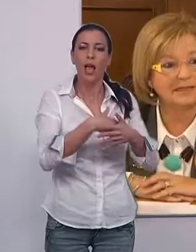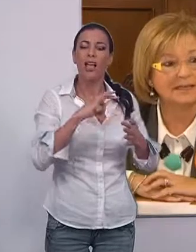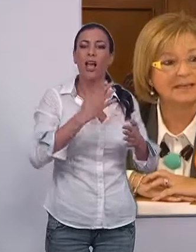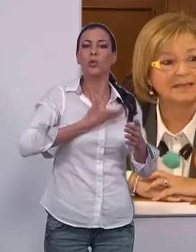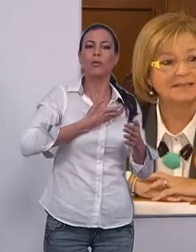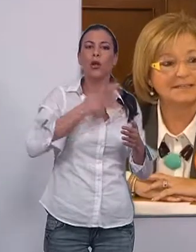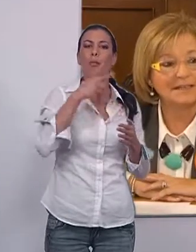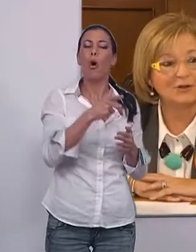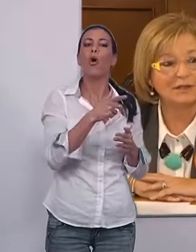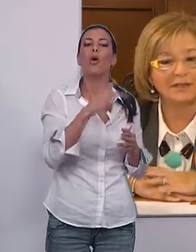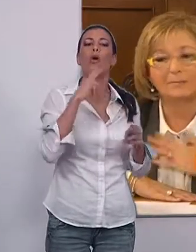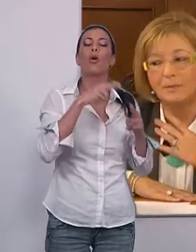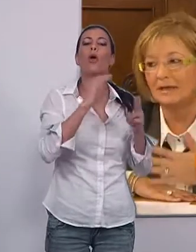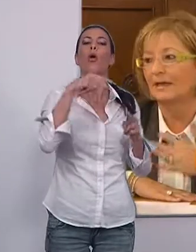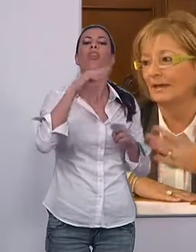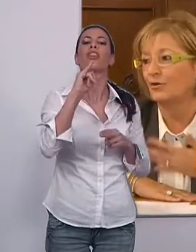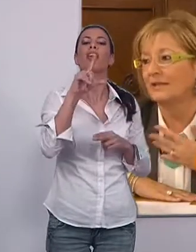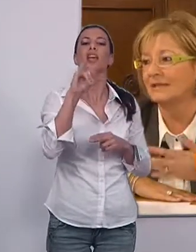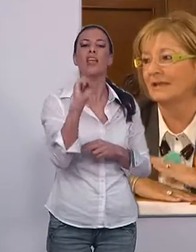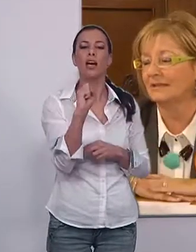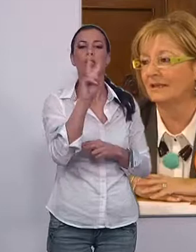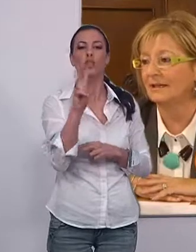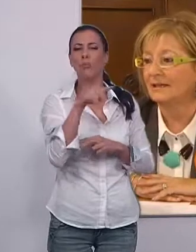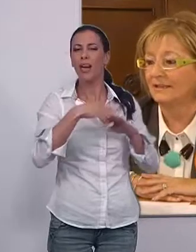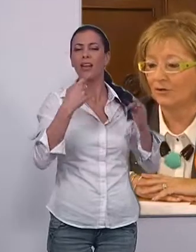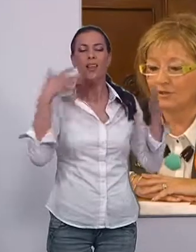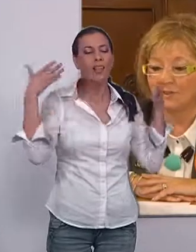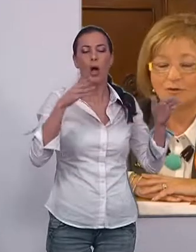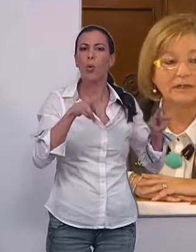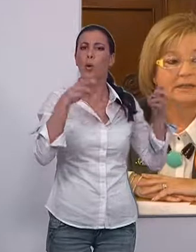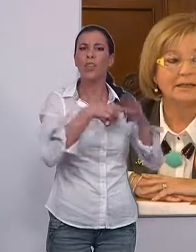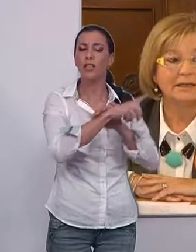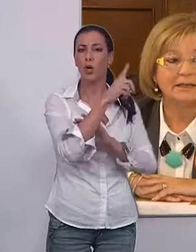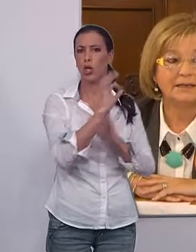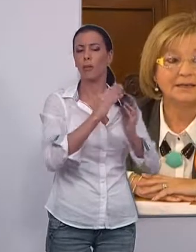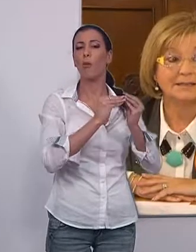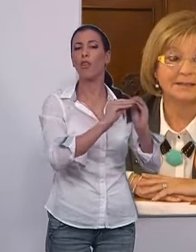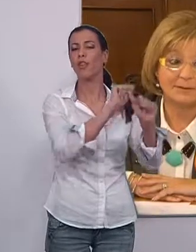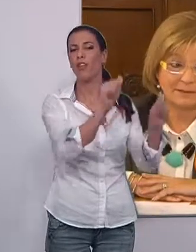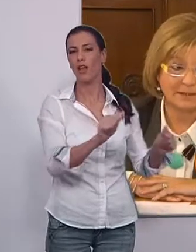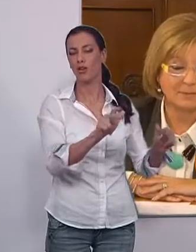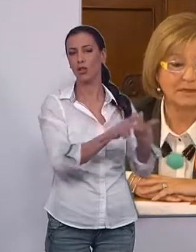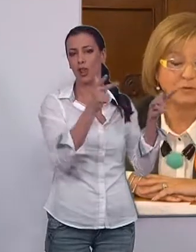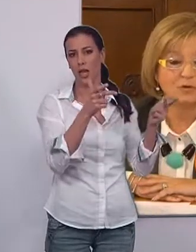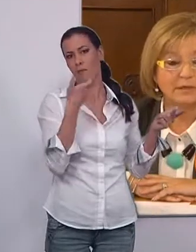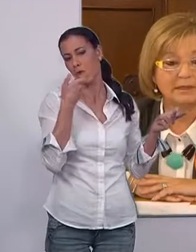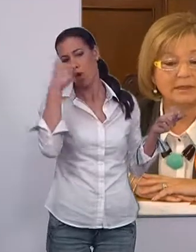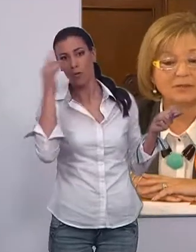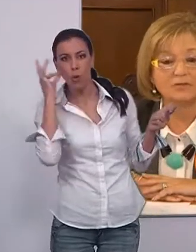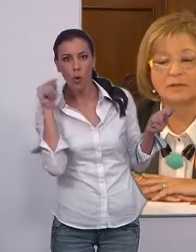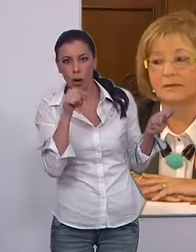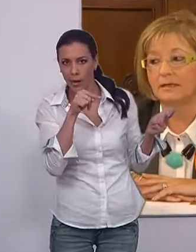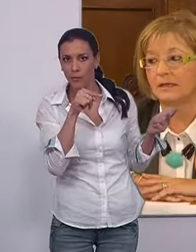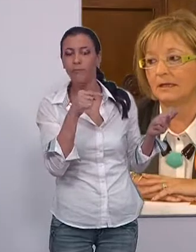Ayuntamiento al Plan Concilia II, centrado en el desarrollo de un nuevo modelo social de igualdad entre